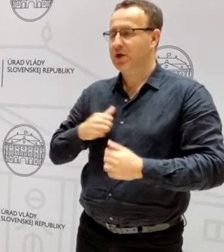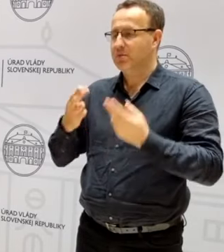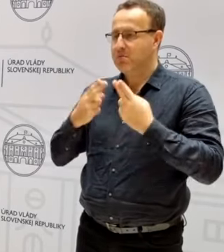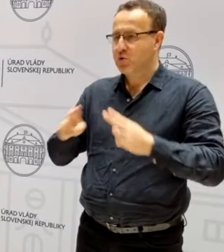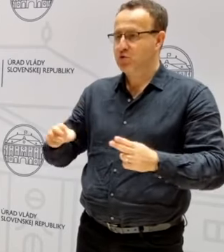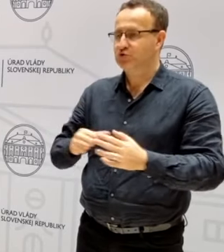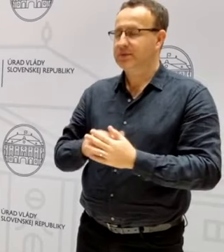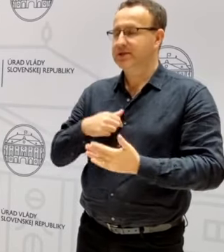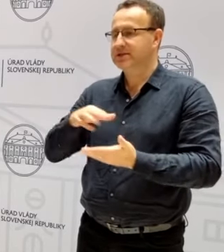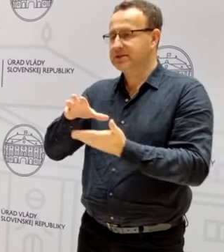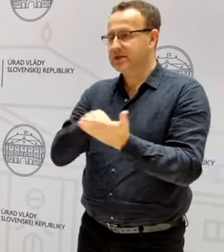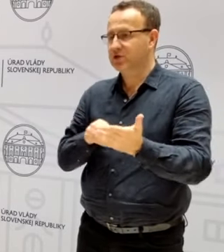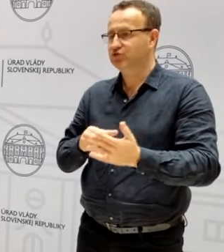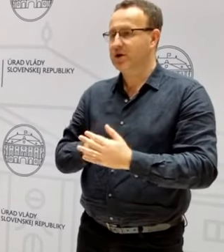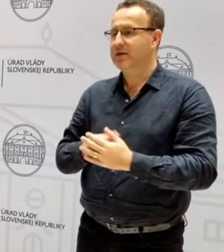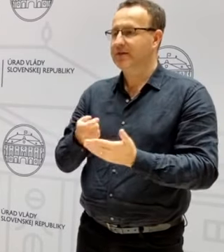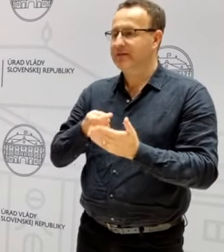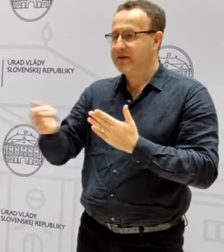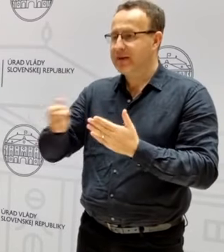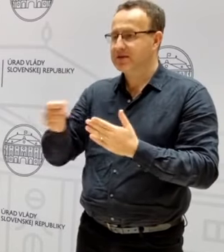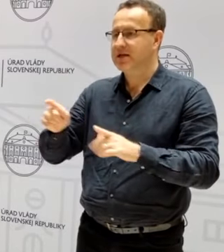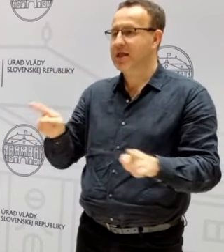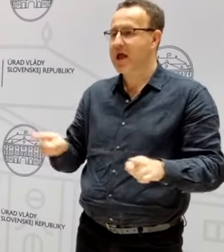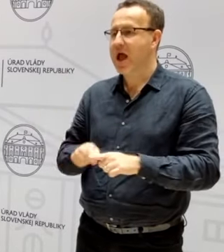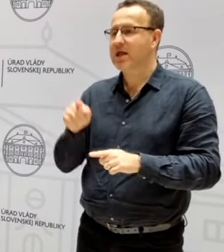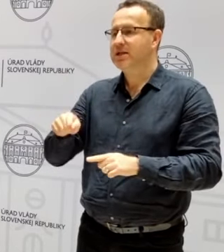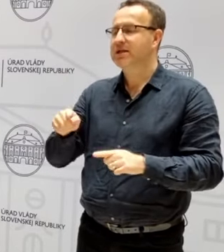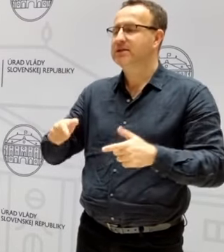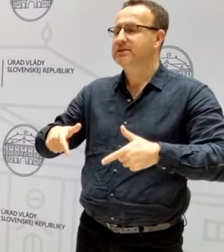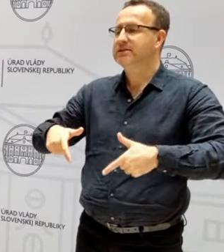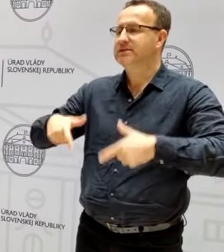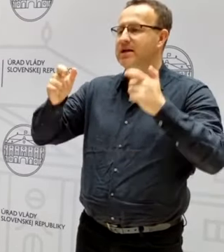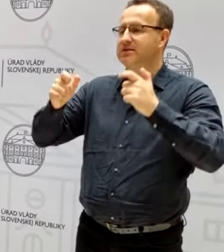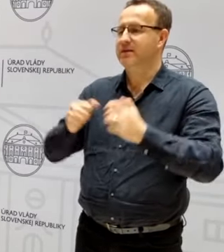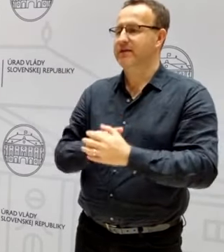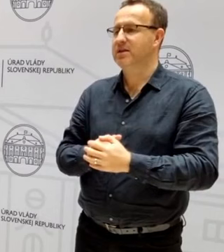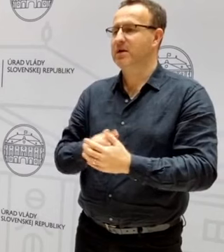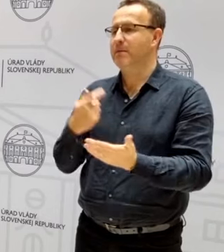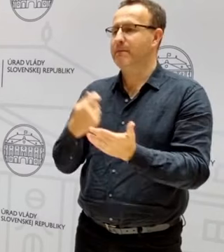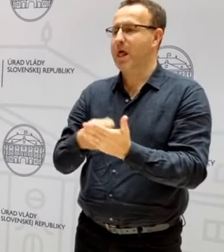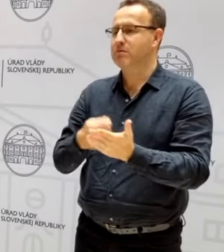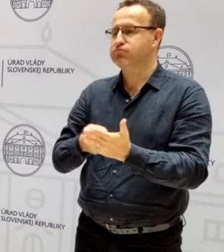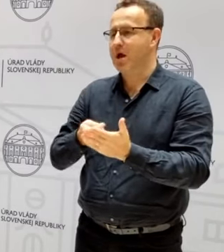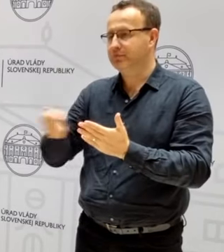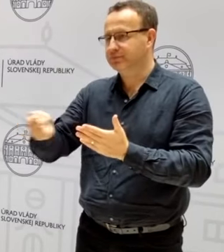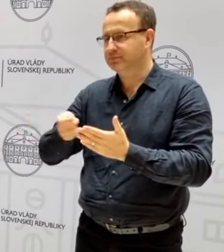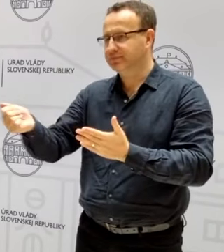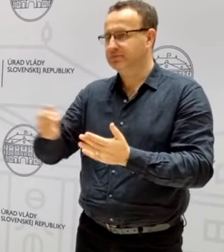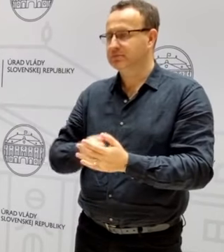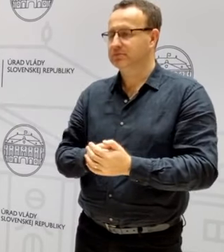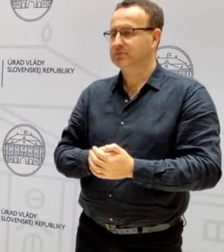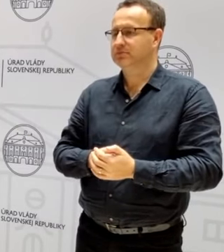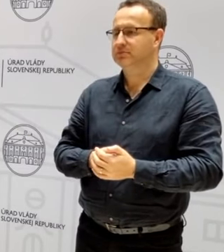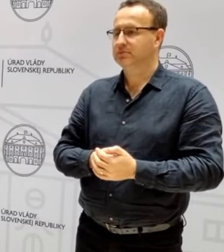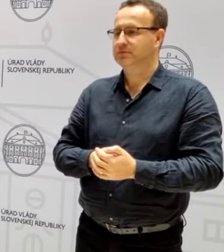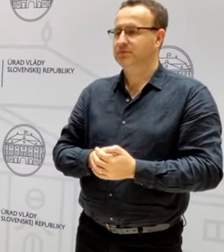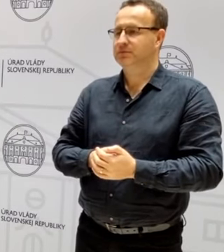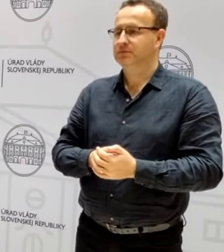začať s vyplácaním aj tých pozastavených pladieb o